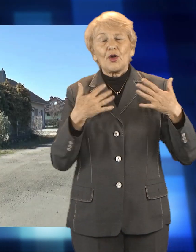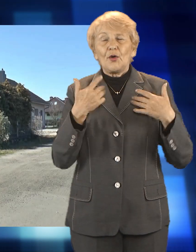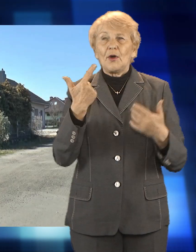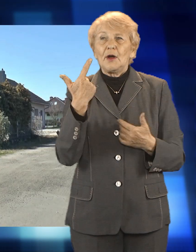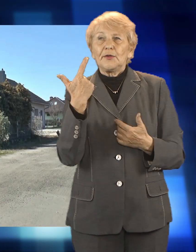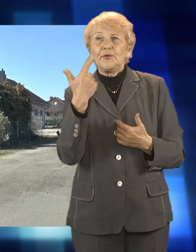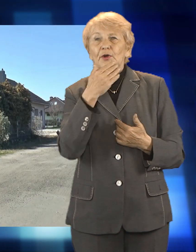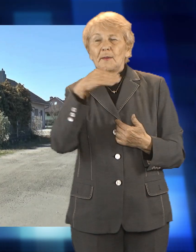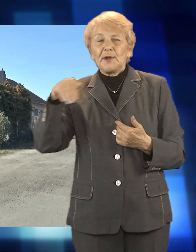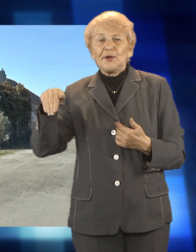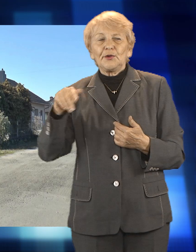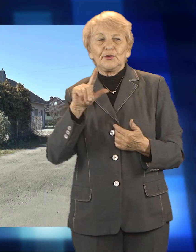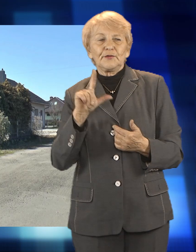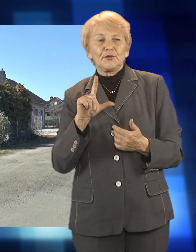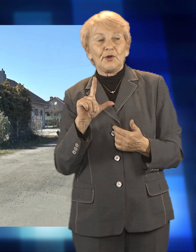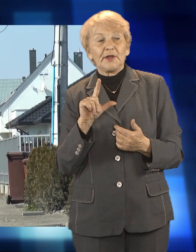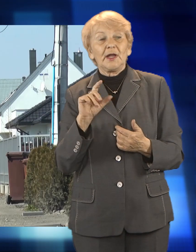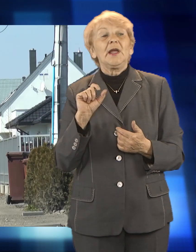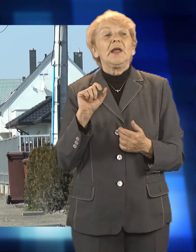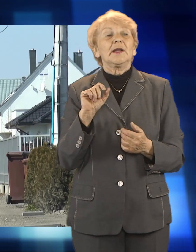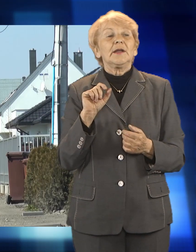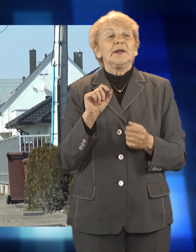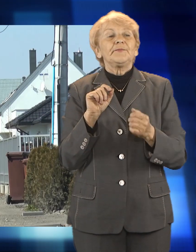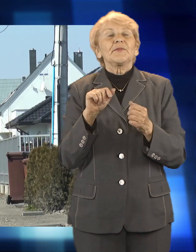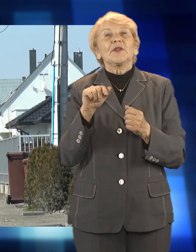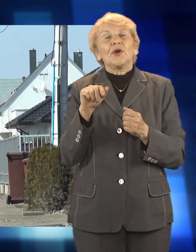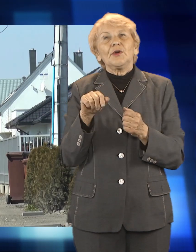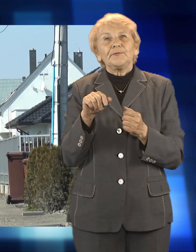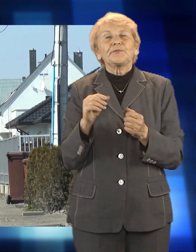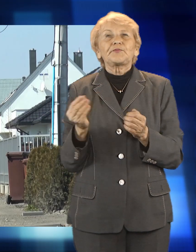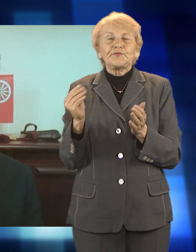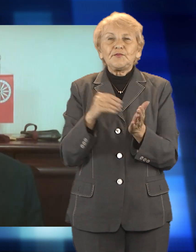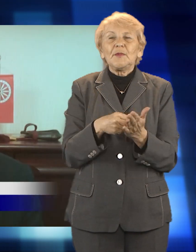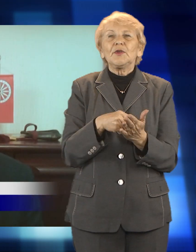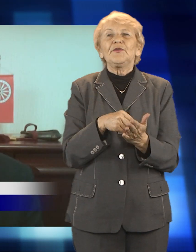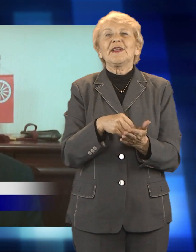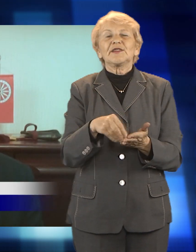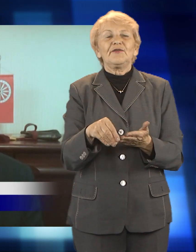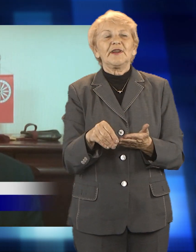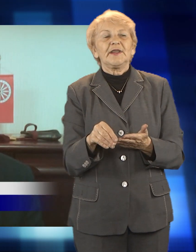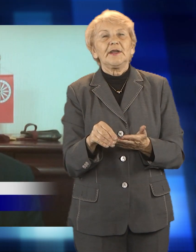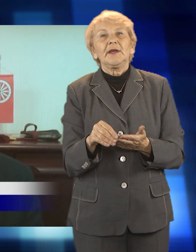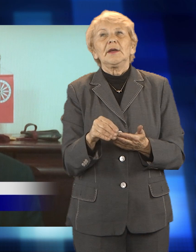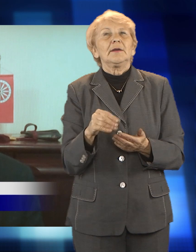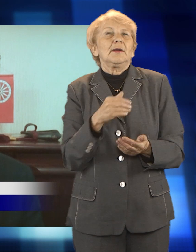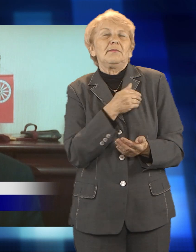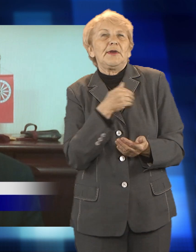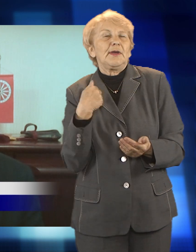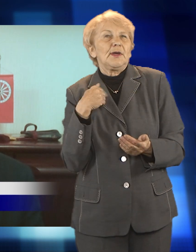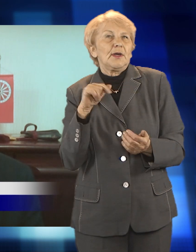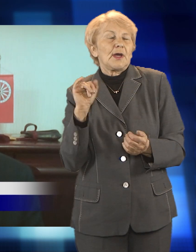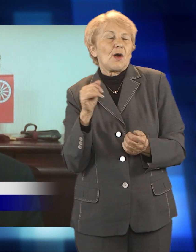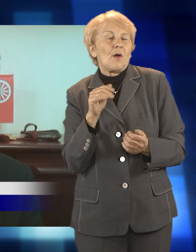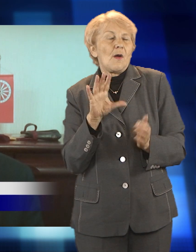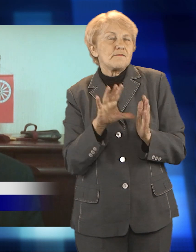miliony złotych. Dofinansowanie z Funduszu Dróg Samorządowych wynosi 50%. To finansowanie idzie równolegle, czyli my